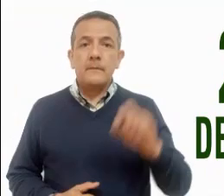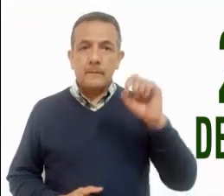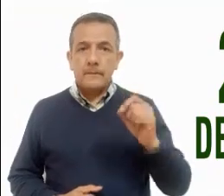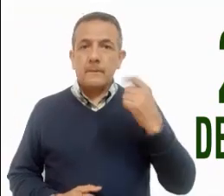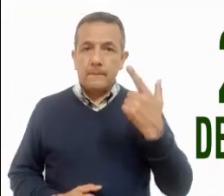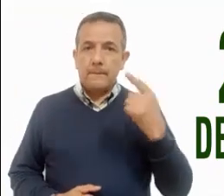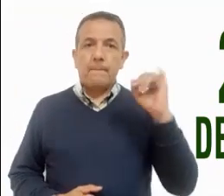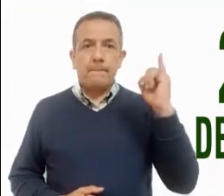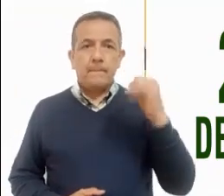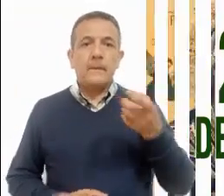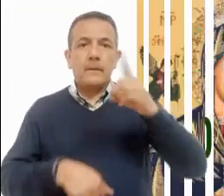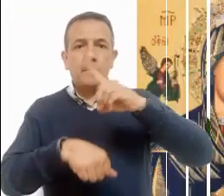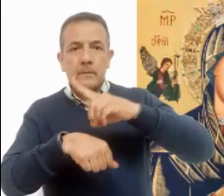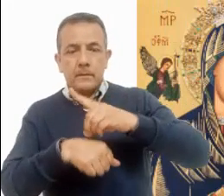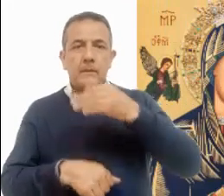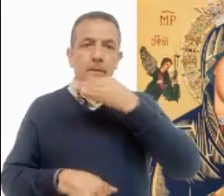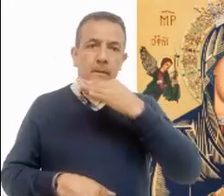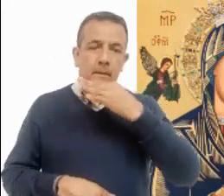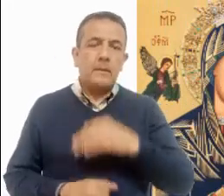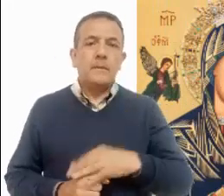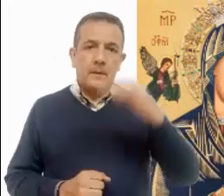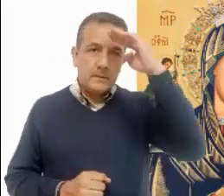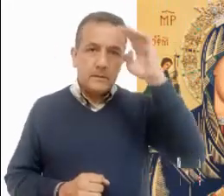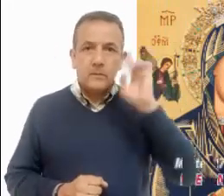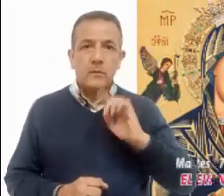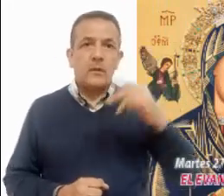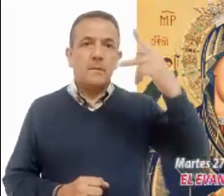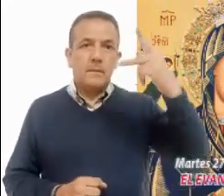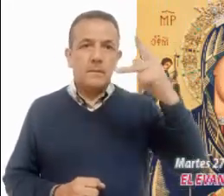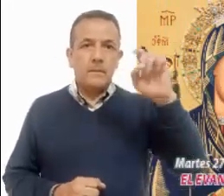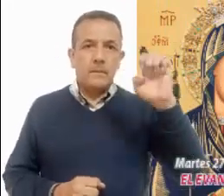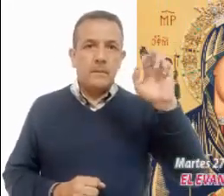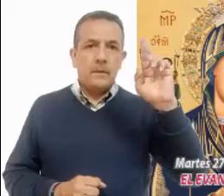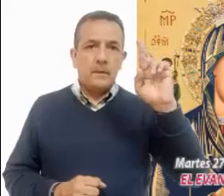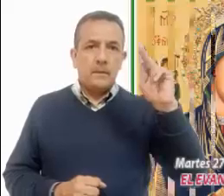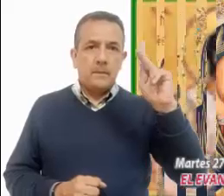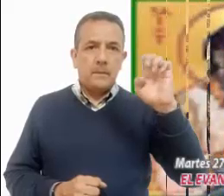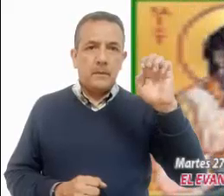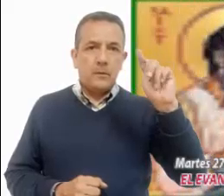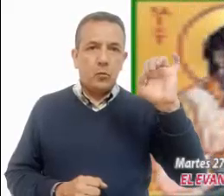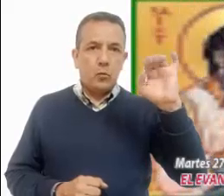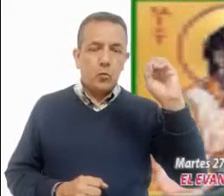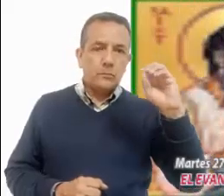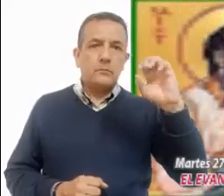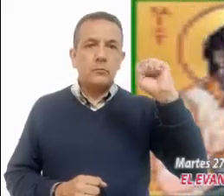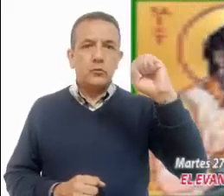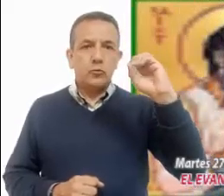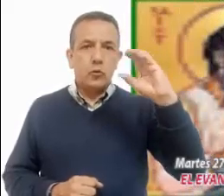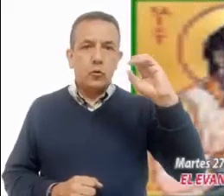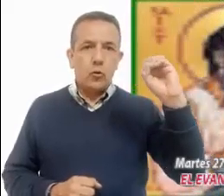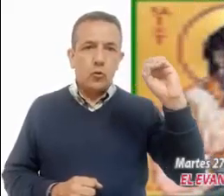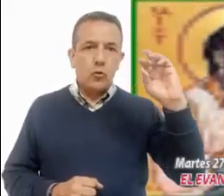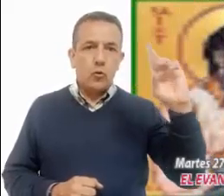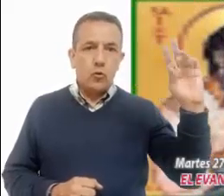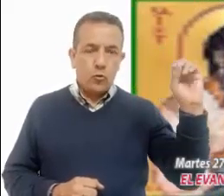27 de junio, hoy celebramos a Nuestra Señora del Perpetuo Socorro. Evangelio de San Mateo